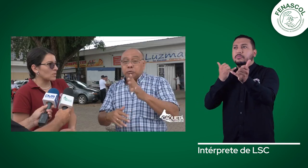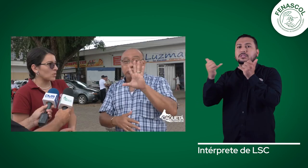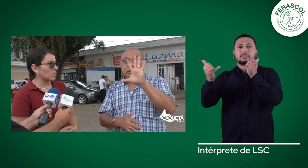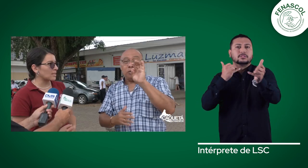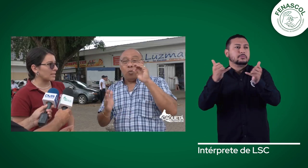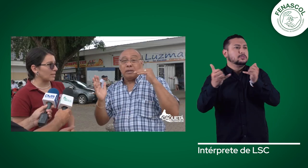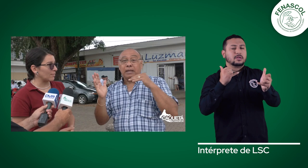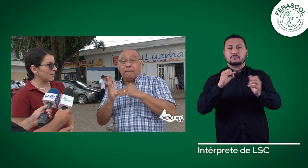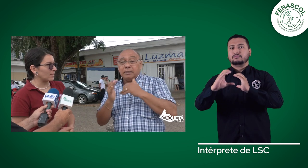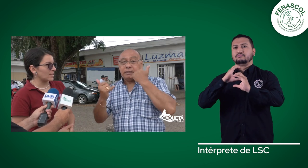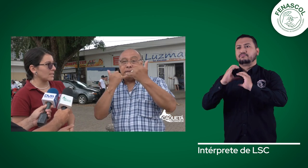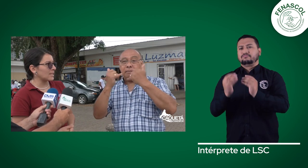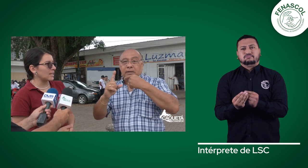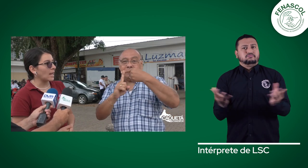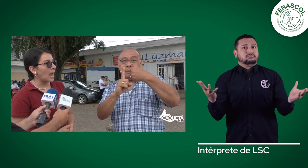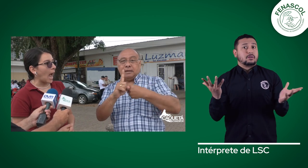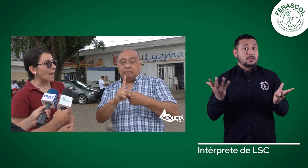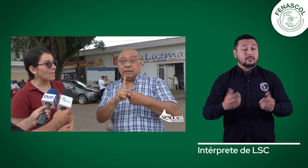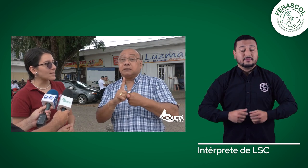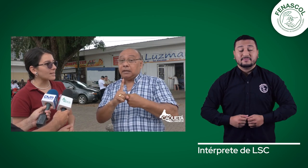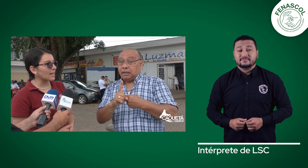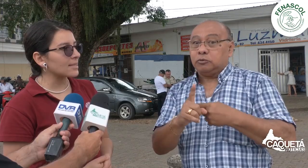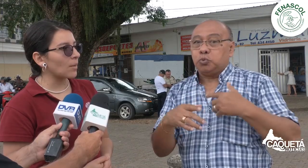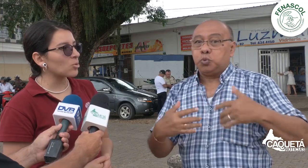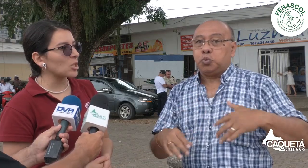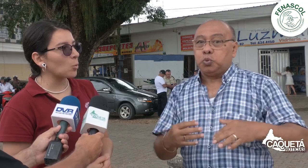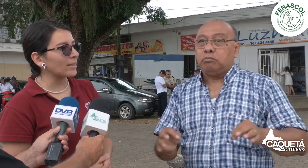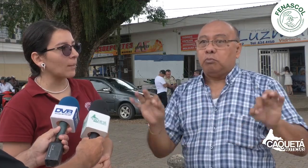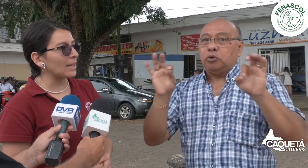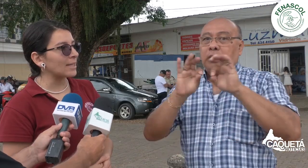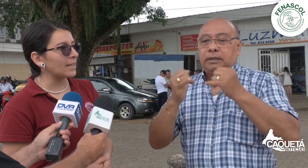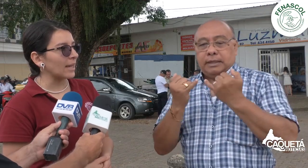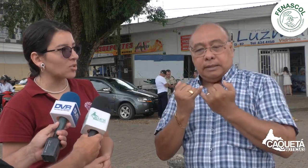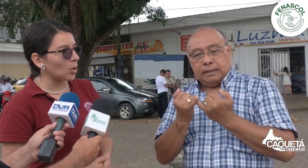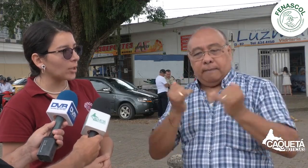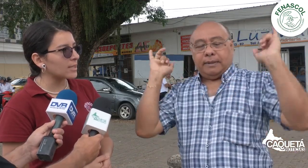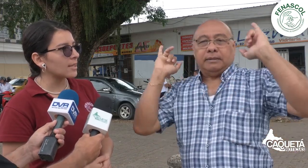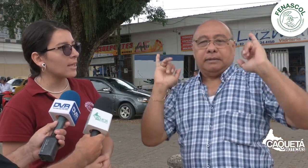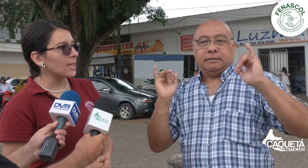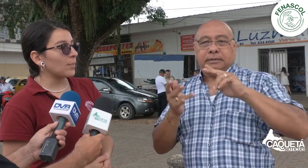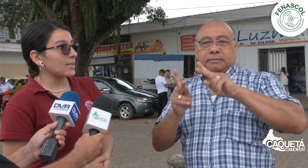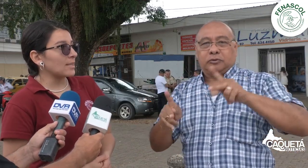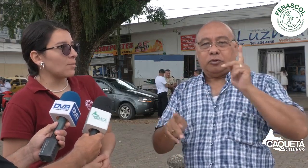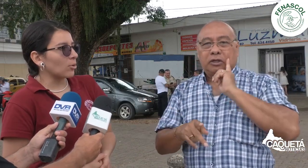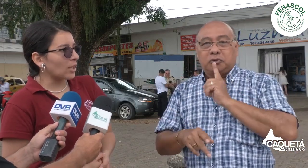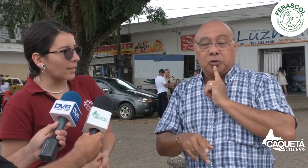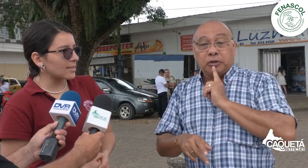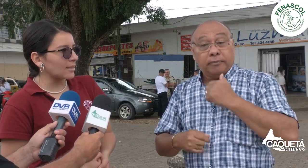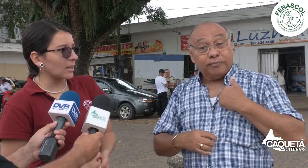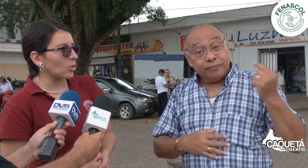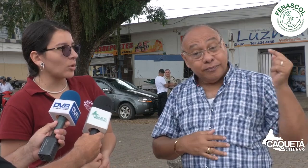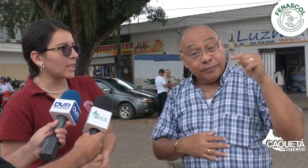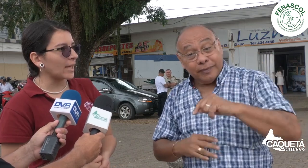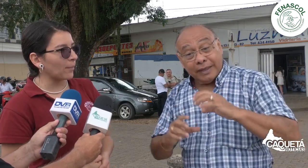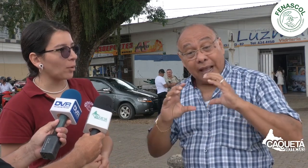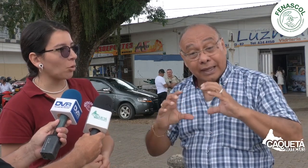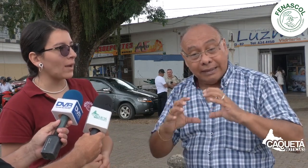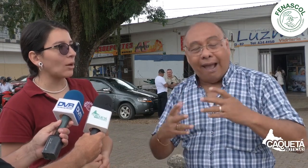personas a quien necesiten. Al mes realizamos 50.000 interacciones y pues es importante esta tecnología que promueve la